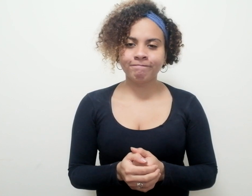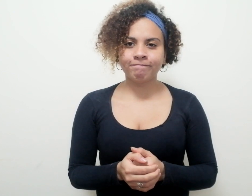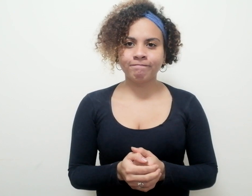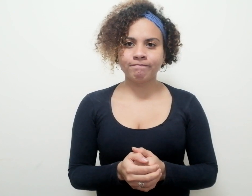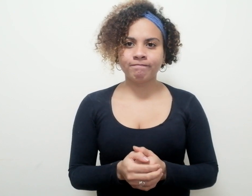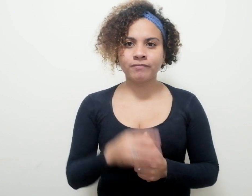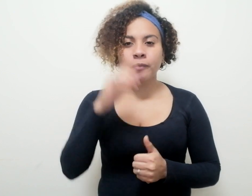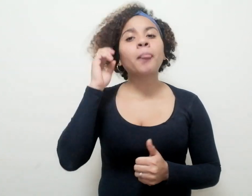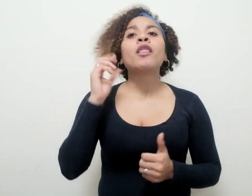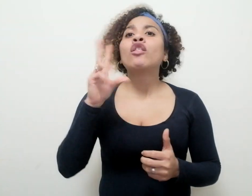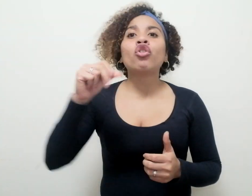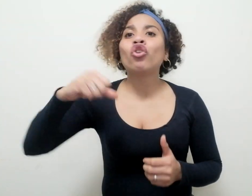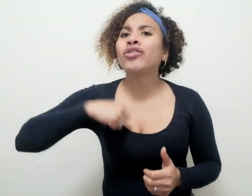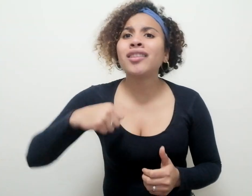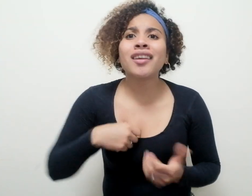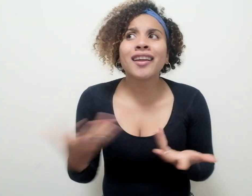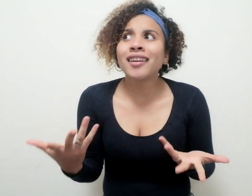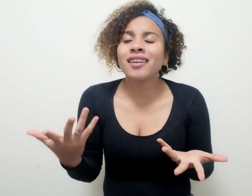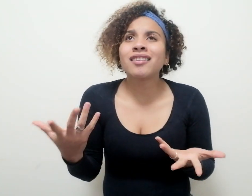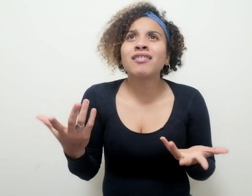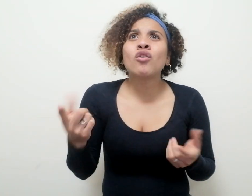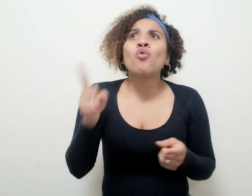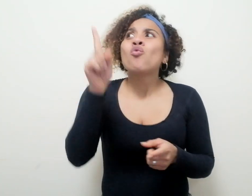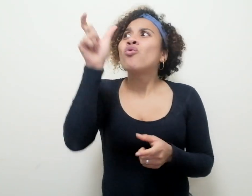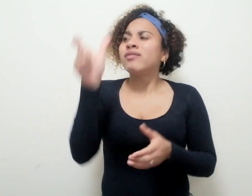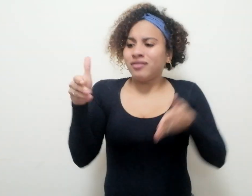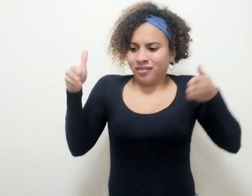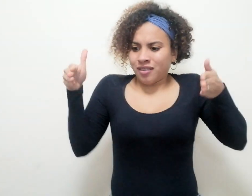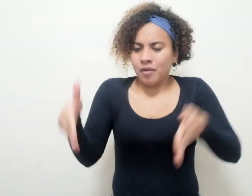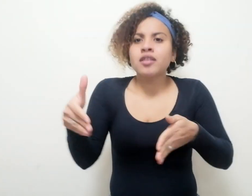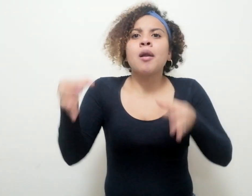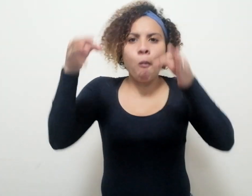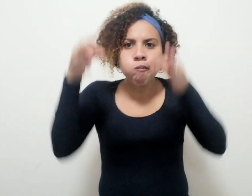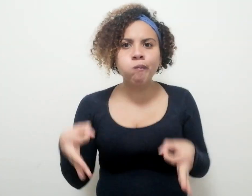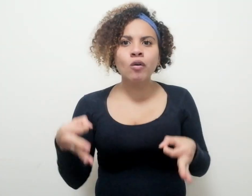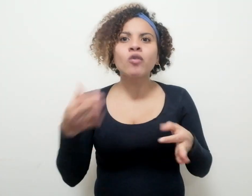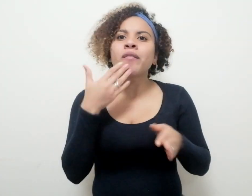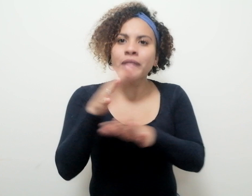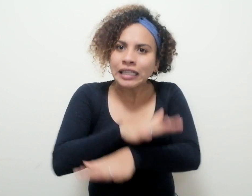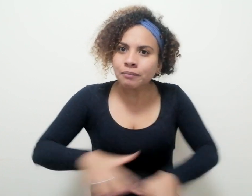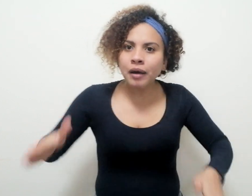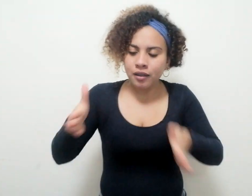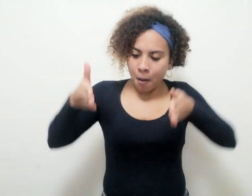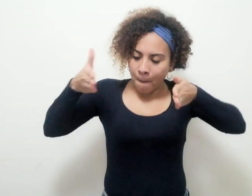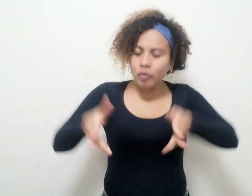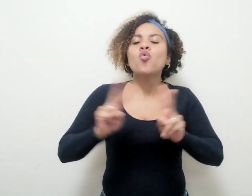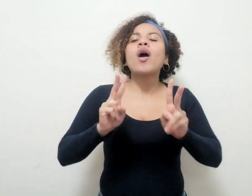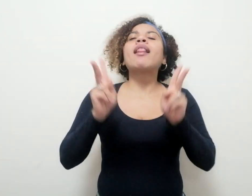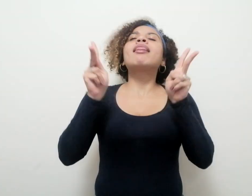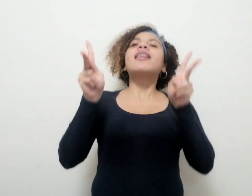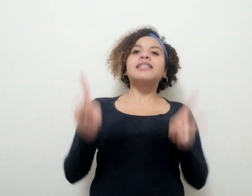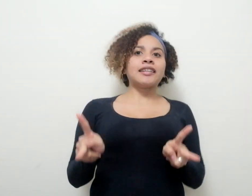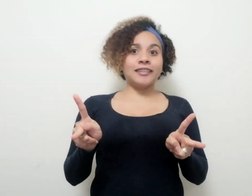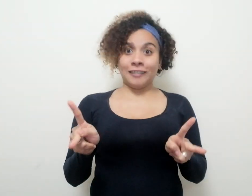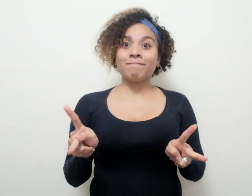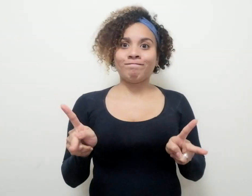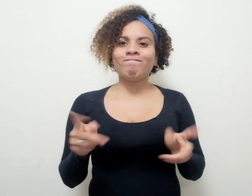No poseen ni siquiera lo que puse menterio asegura, un espacio donde descansar, y se les condena esa